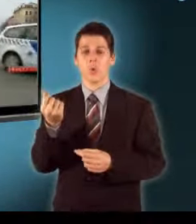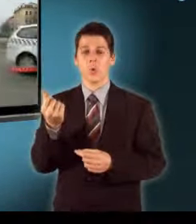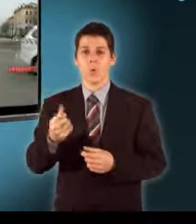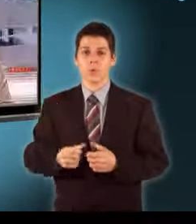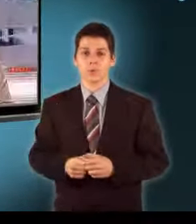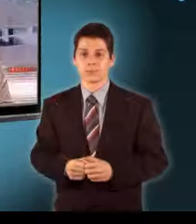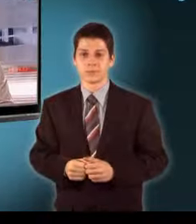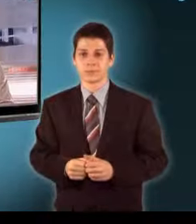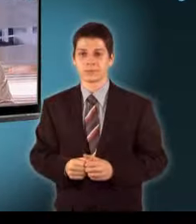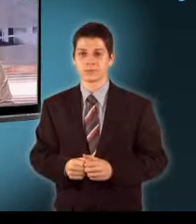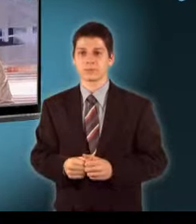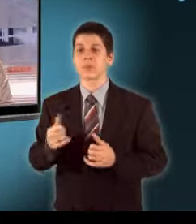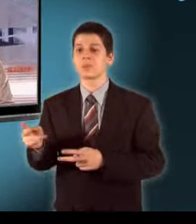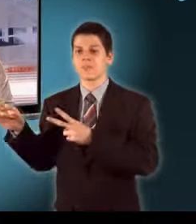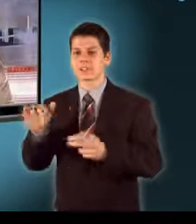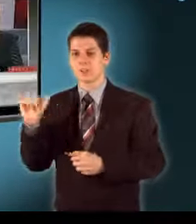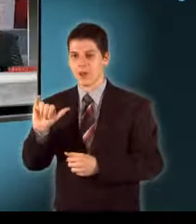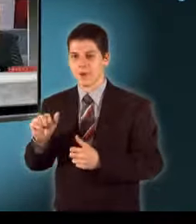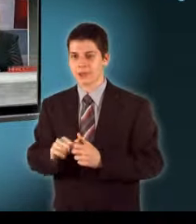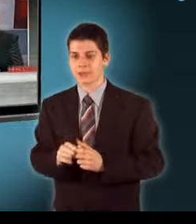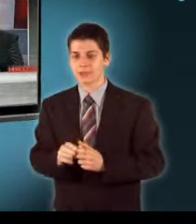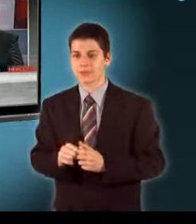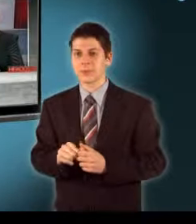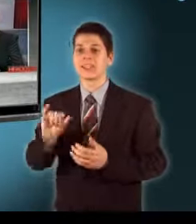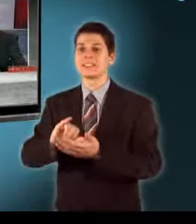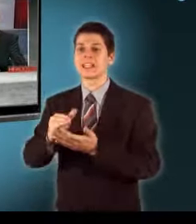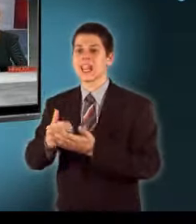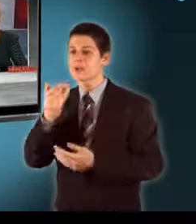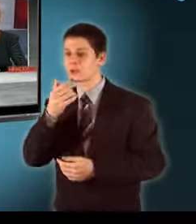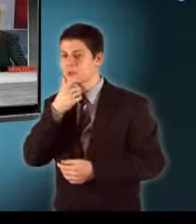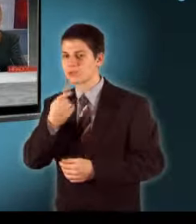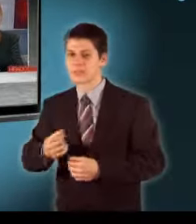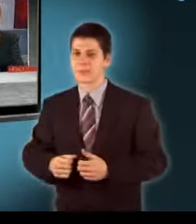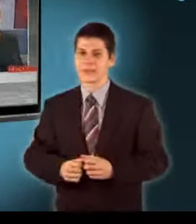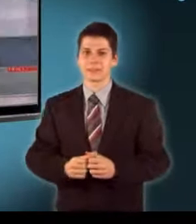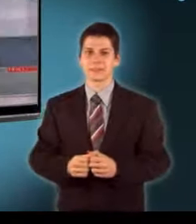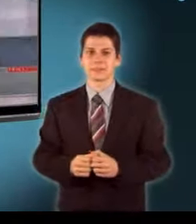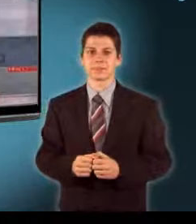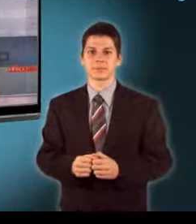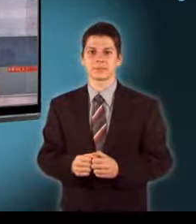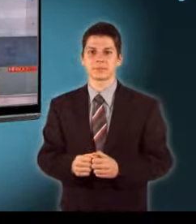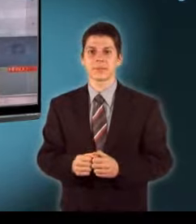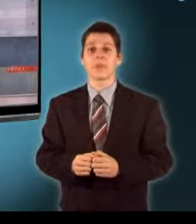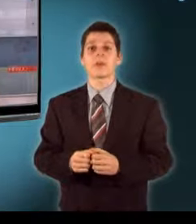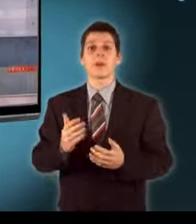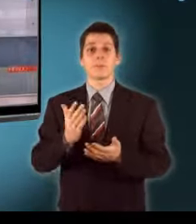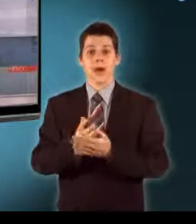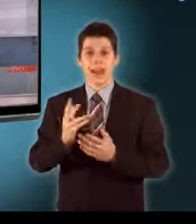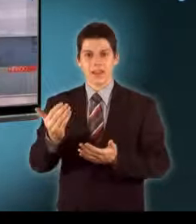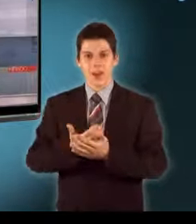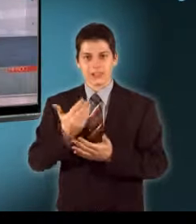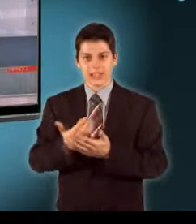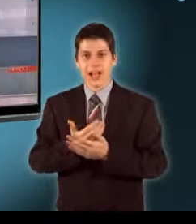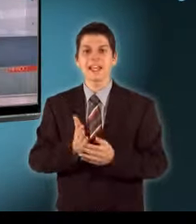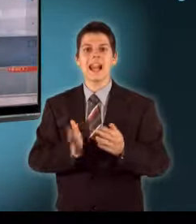adótartalom A szó ismét Budapesté Fülöp László, Szeged, köszönjük Látatták a forgalomnak